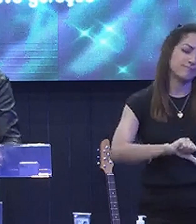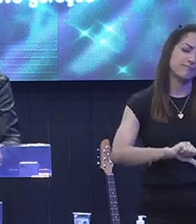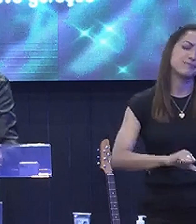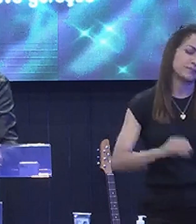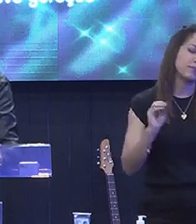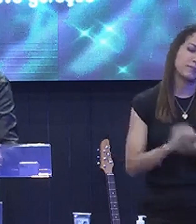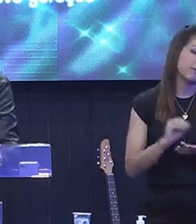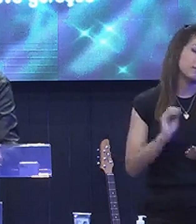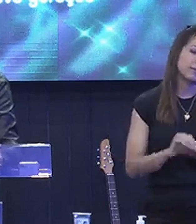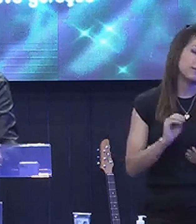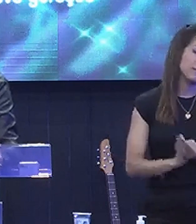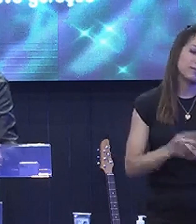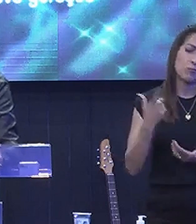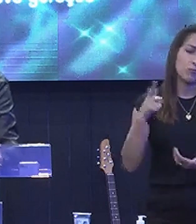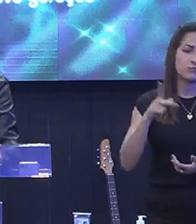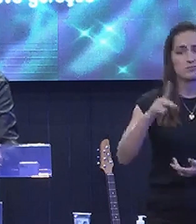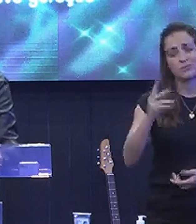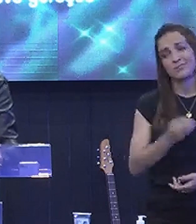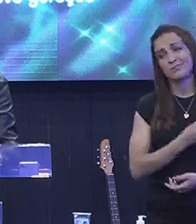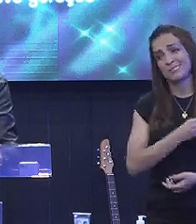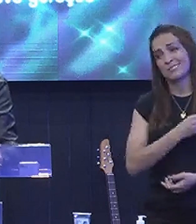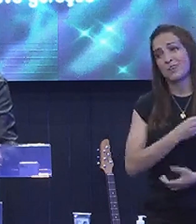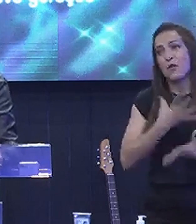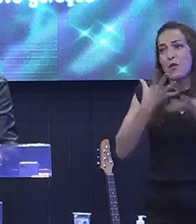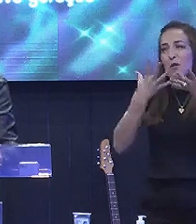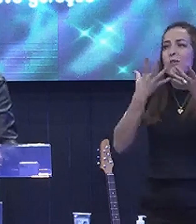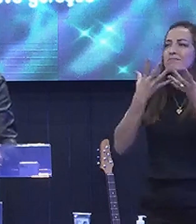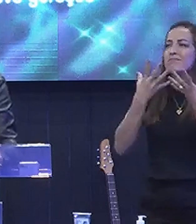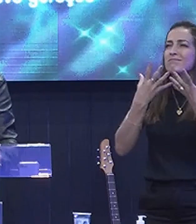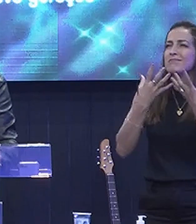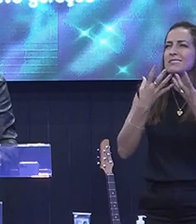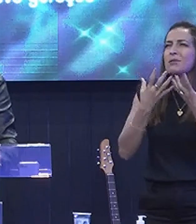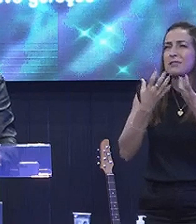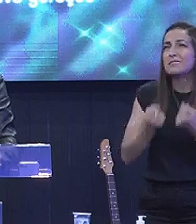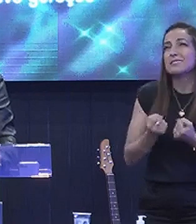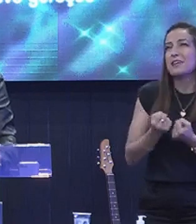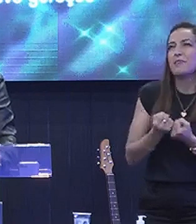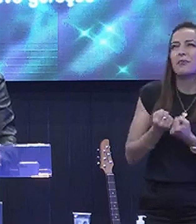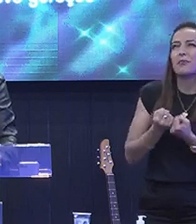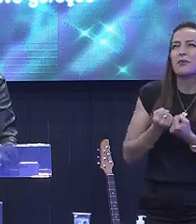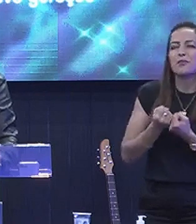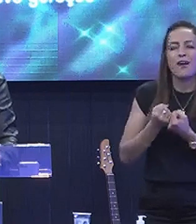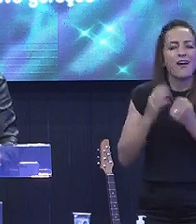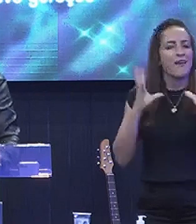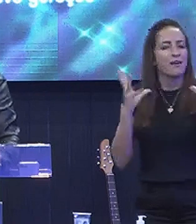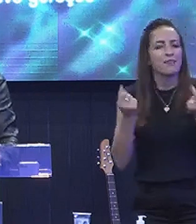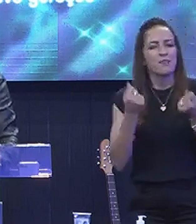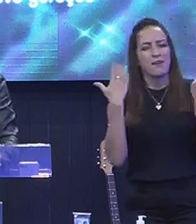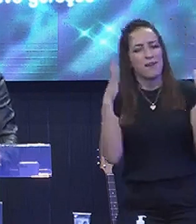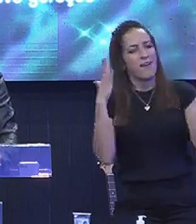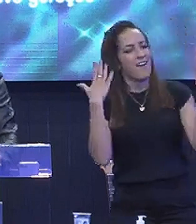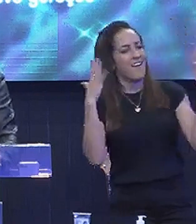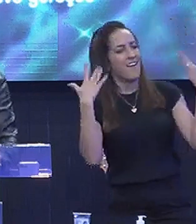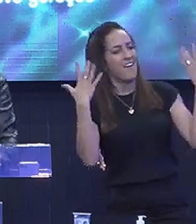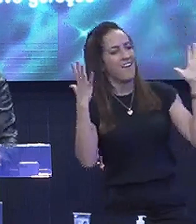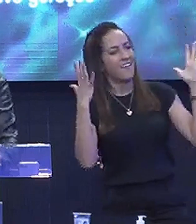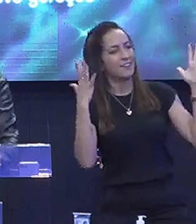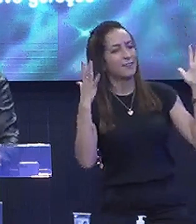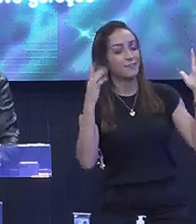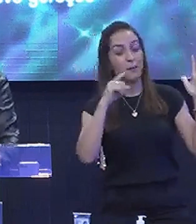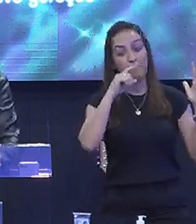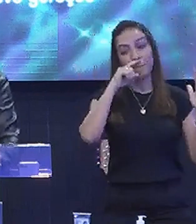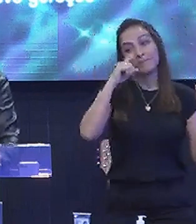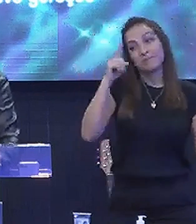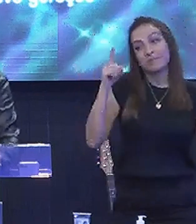Meu irmão Falar uma coisa Para você Eu recebo Muito elogio Muito aplauso Mas eu já